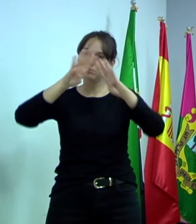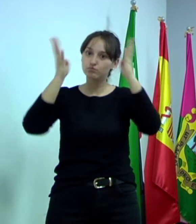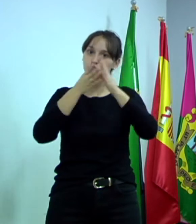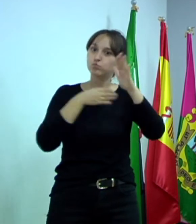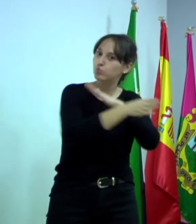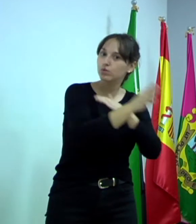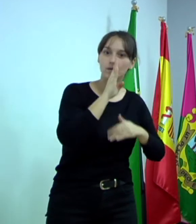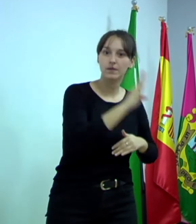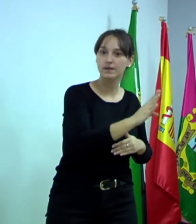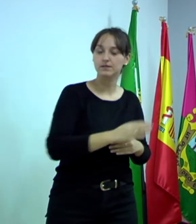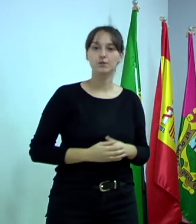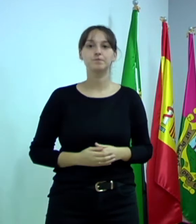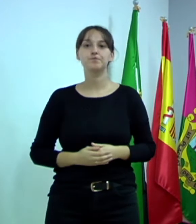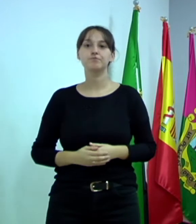mismo.